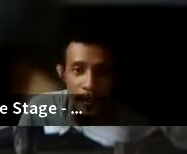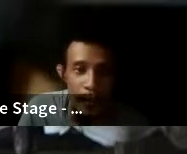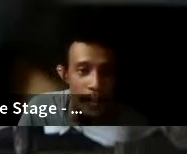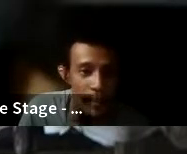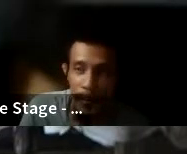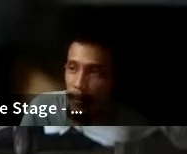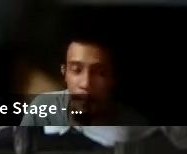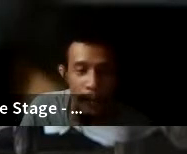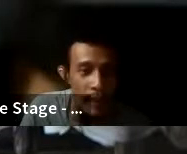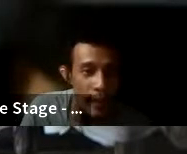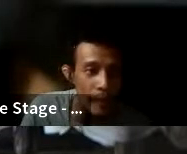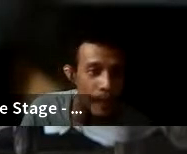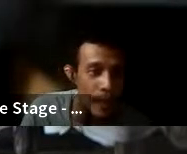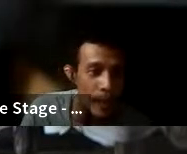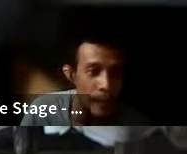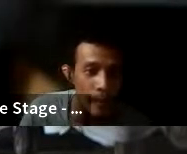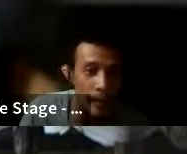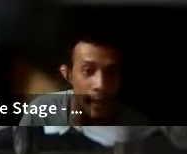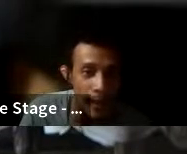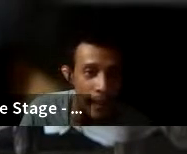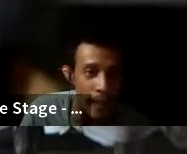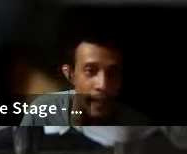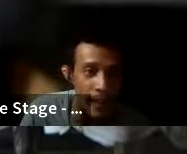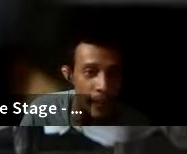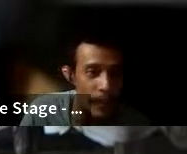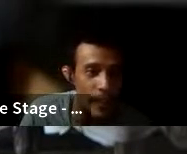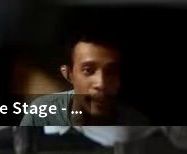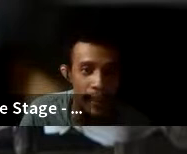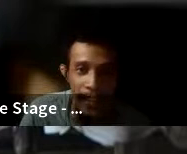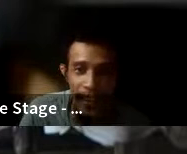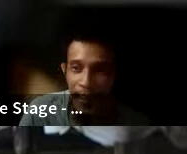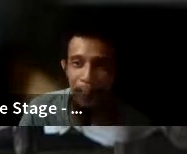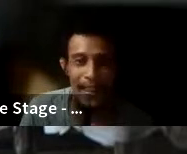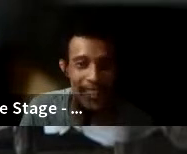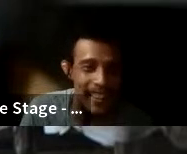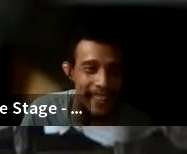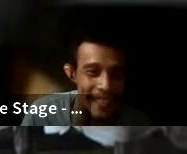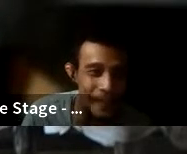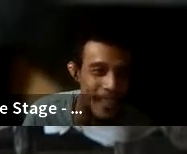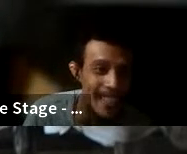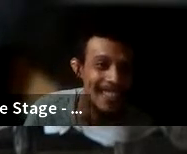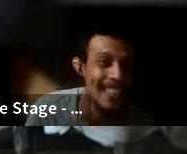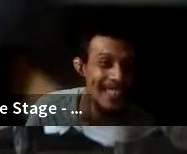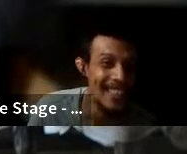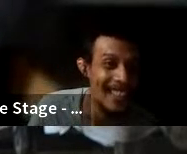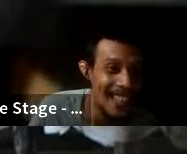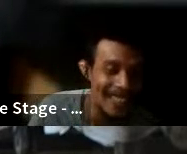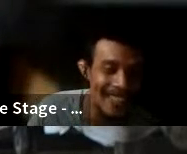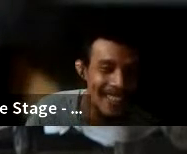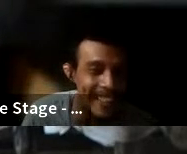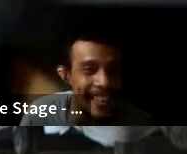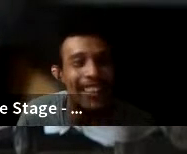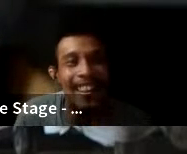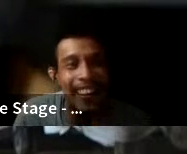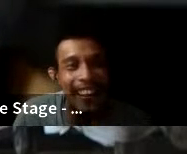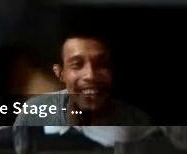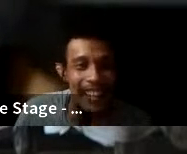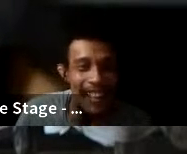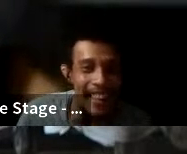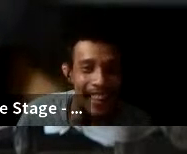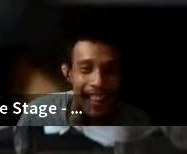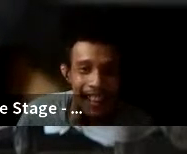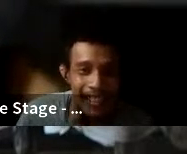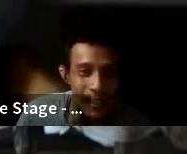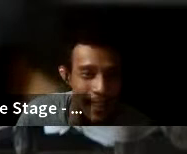terima kasih terima kesempatan pada malam hari ini yang sudah dipercayakan kepada saya untuk mengisi Ignite stage jadi